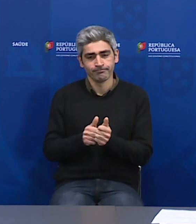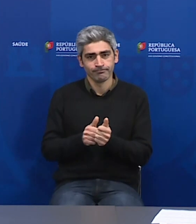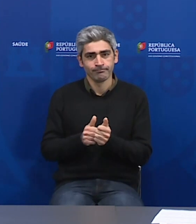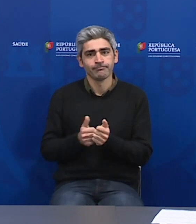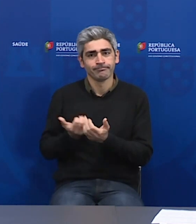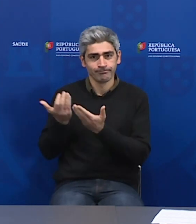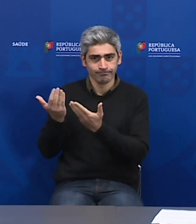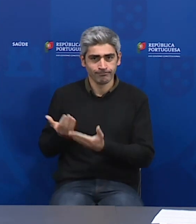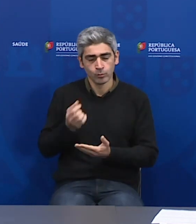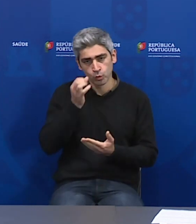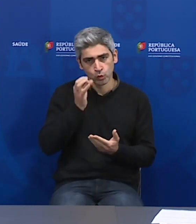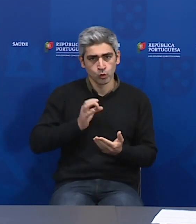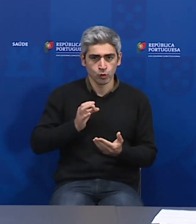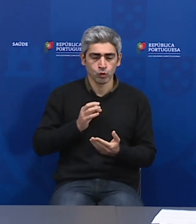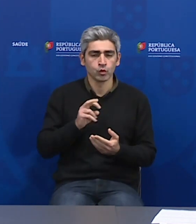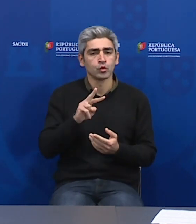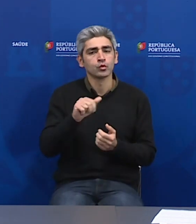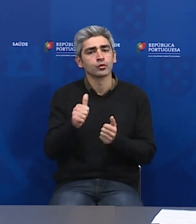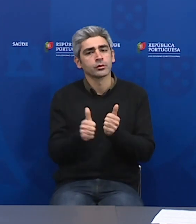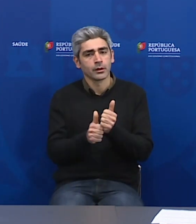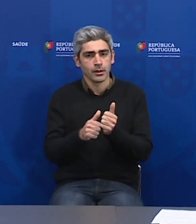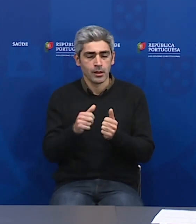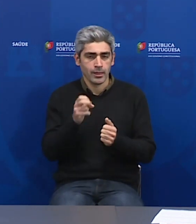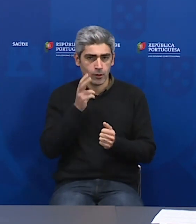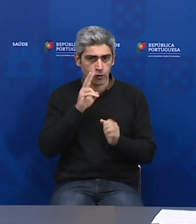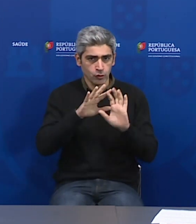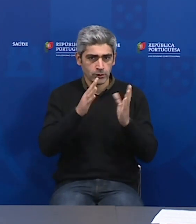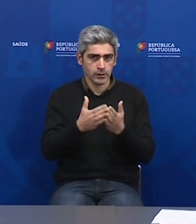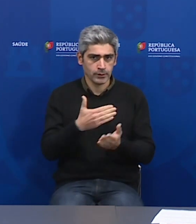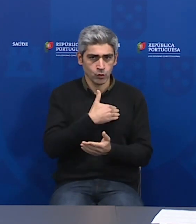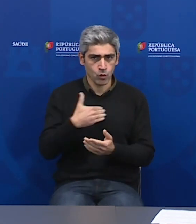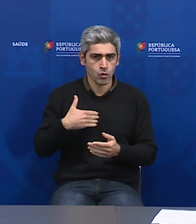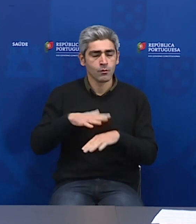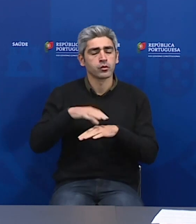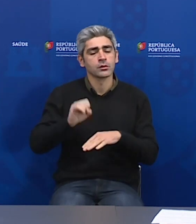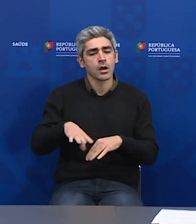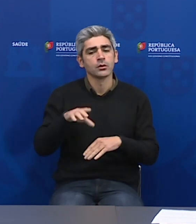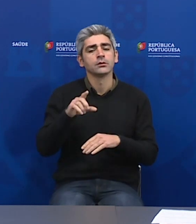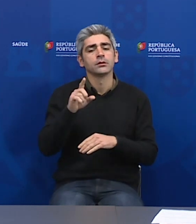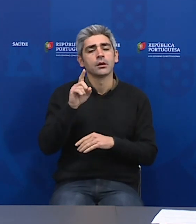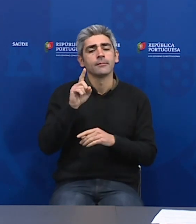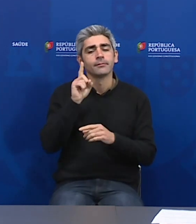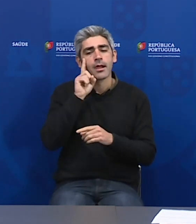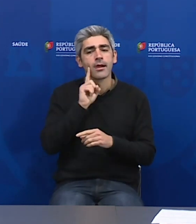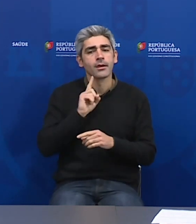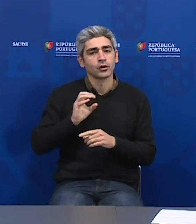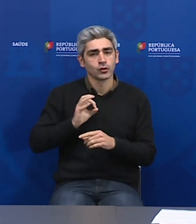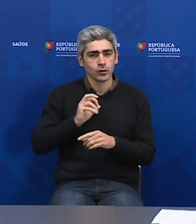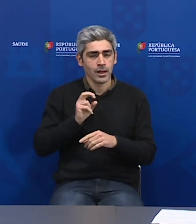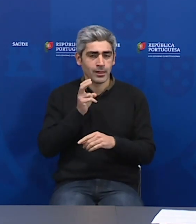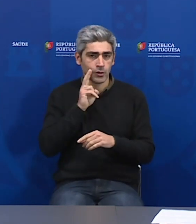pelo senhor subdiretor-geral de Saúde, em virtude de um compromisso de agenda da senhora